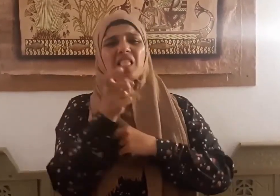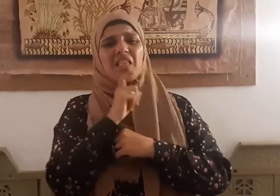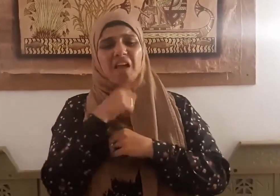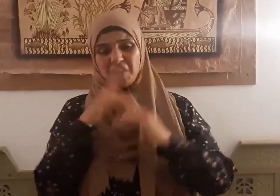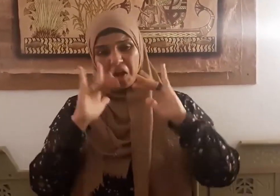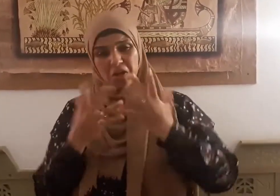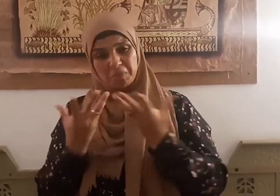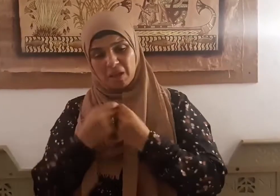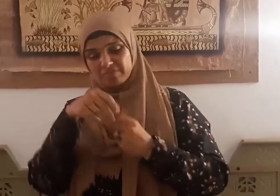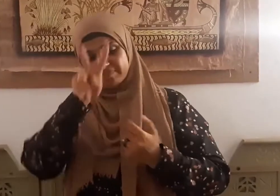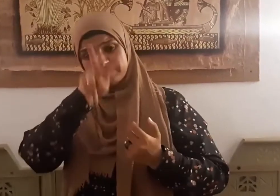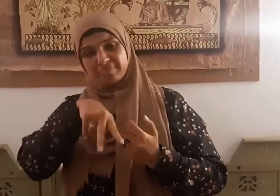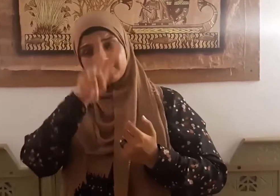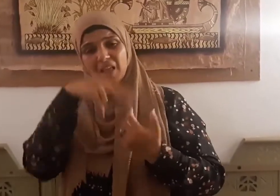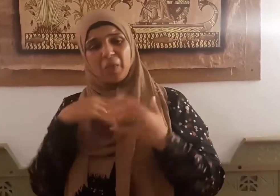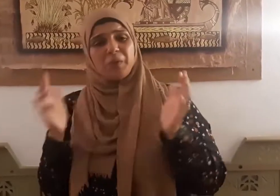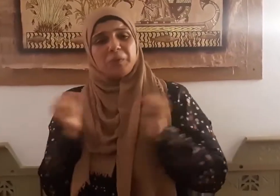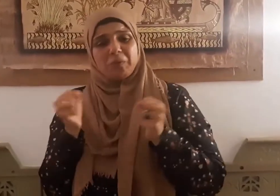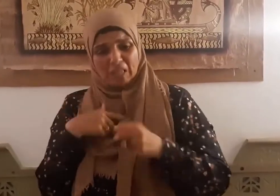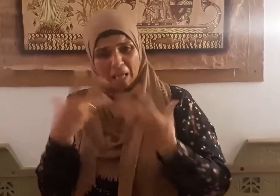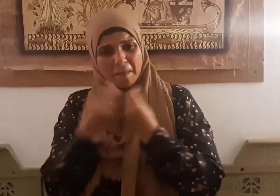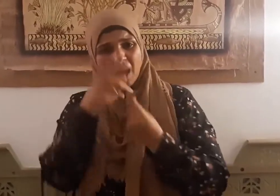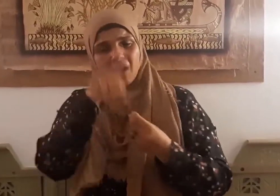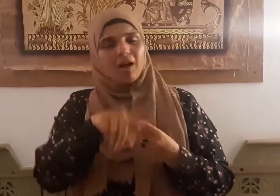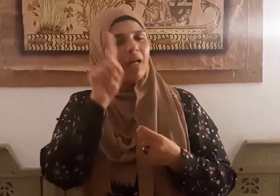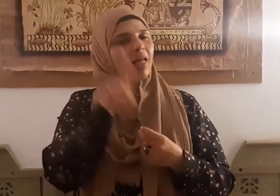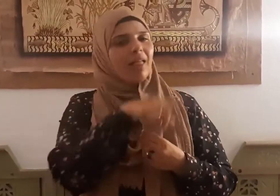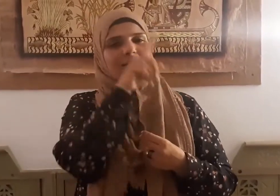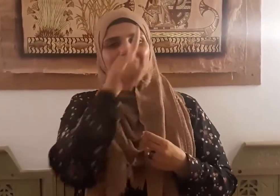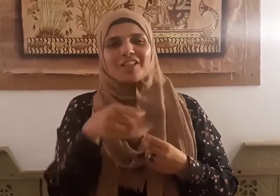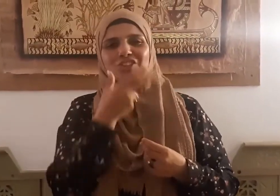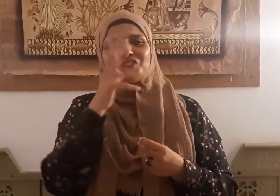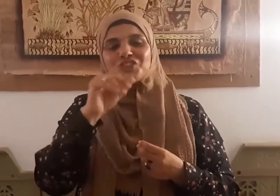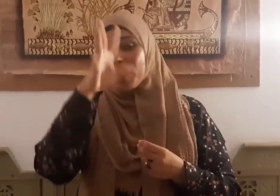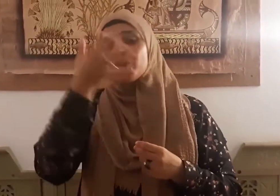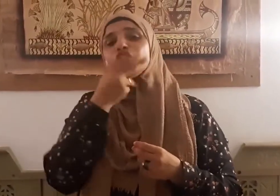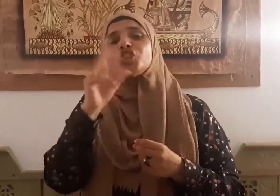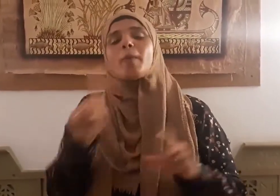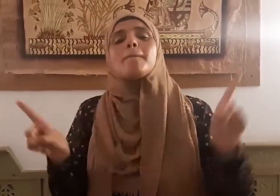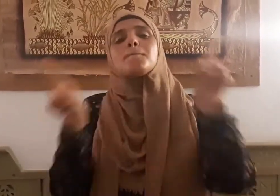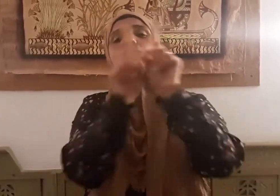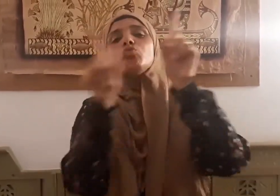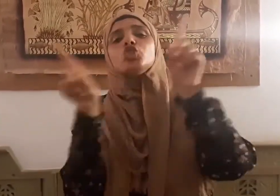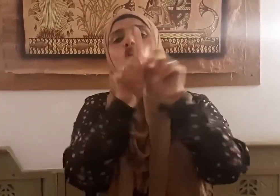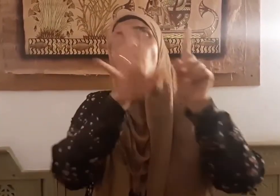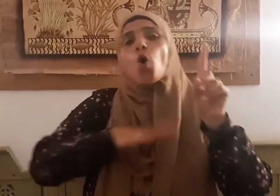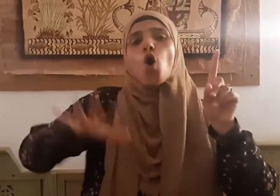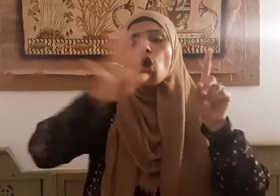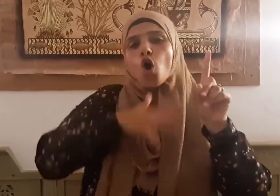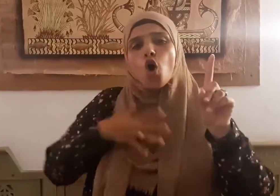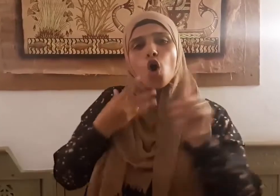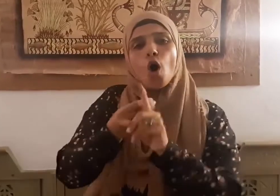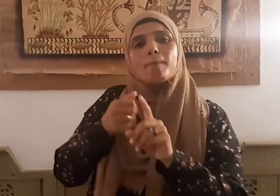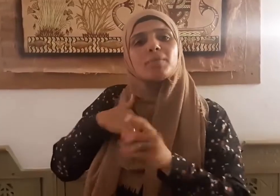احتقارا لهم كما ترفع المشركون عن مجالسة فقراء الصحابة